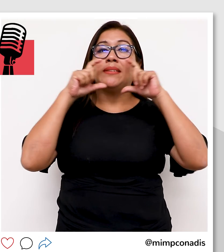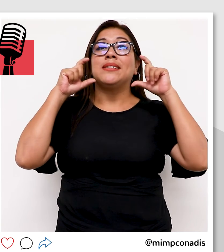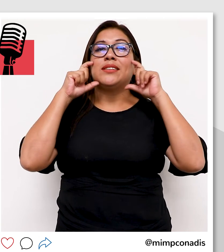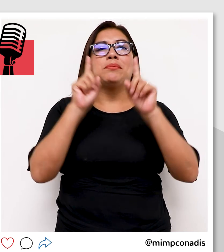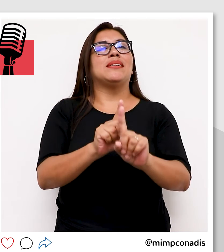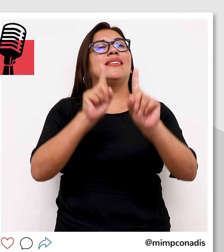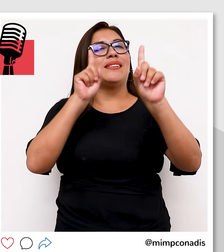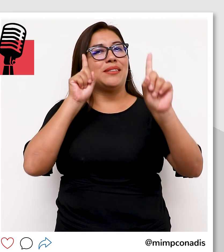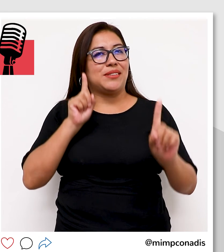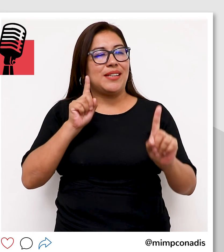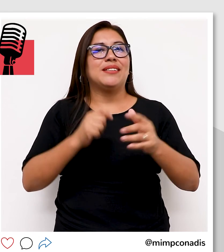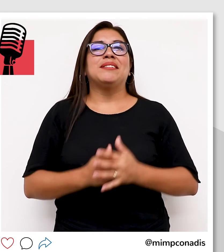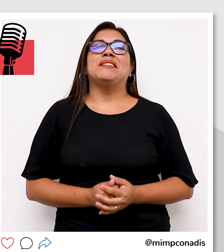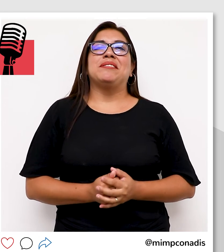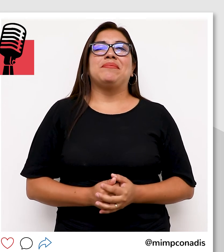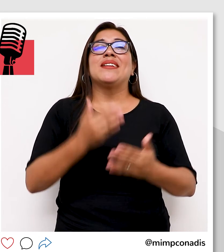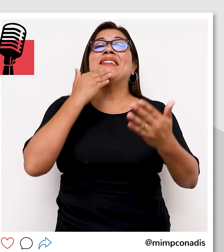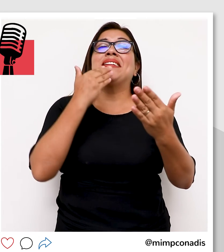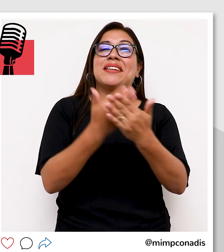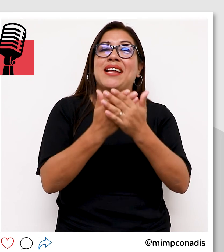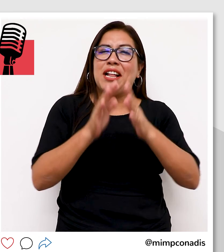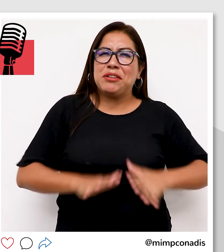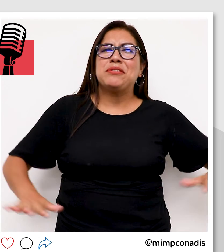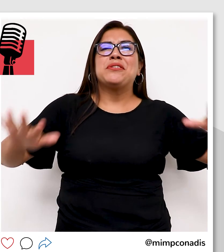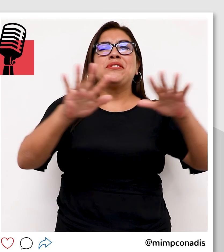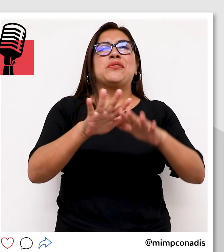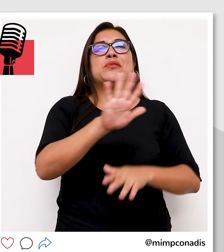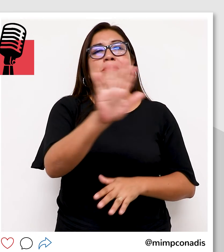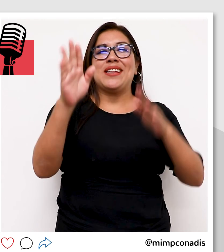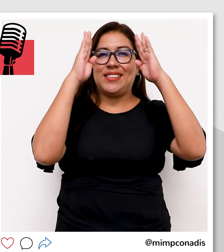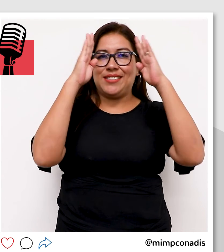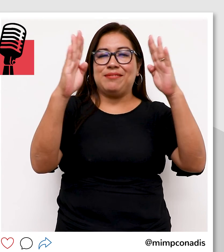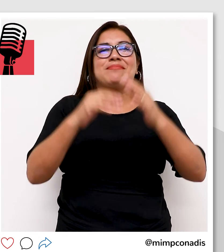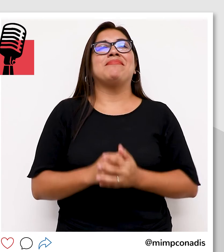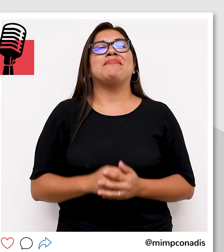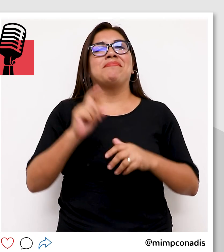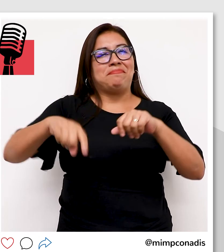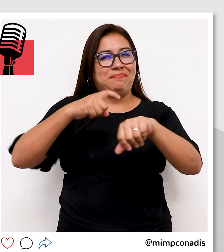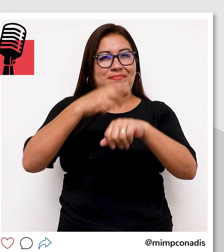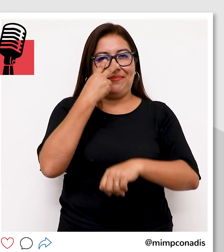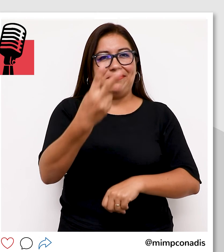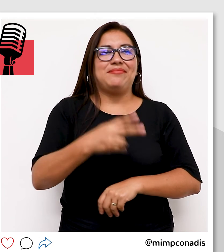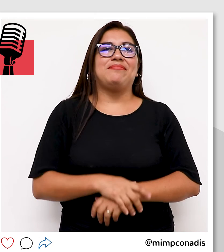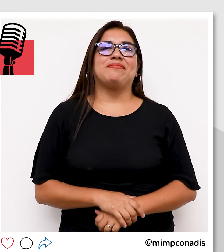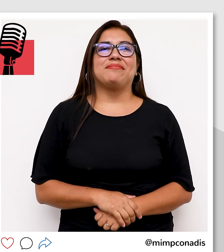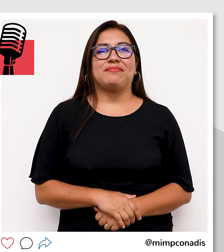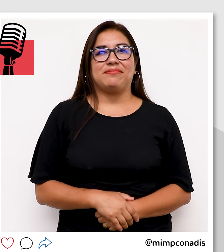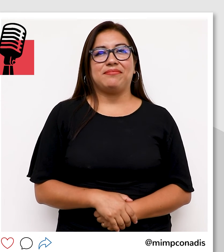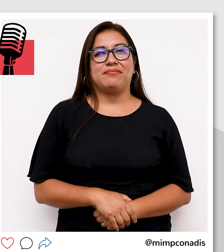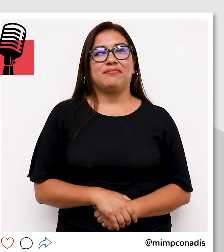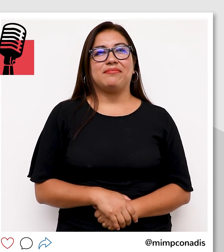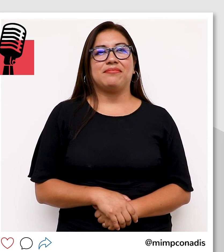la mascarilla y mantener tu distancia social. Gracias a todas y todos por su atención. Hasta la próxima.